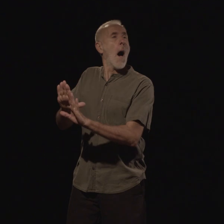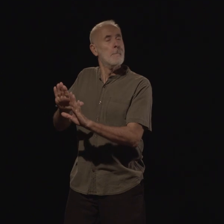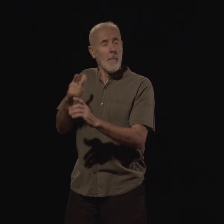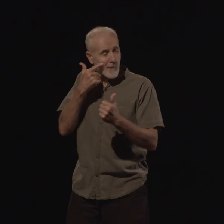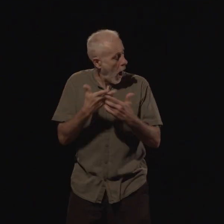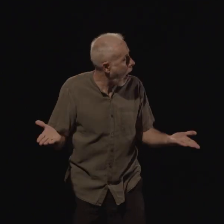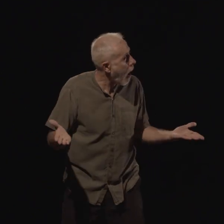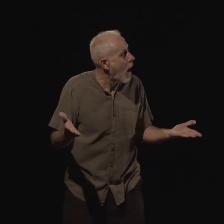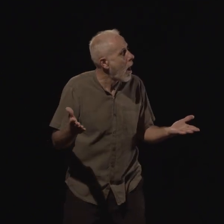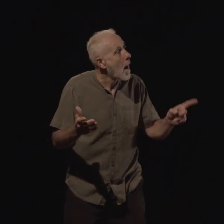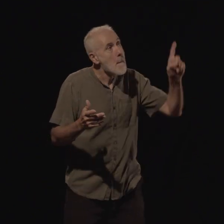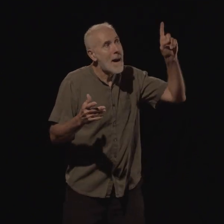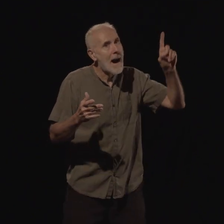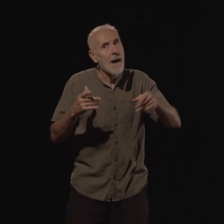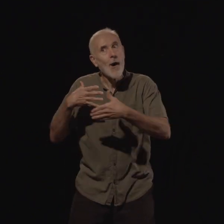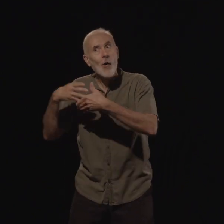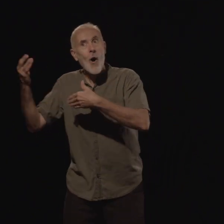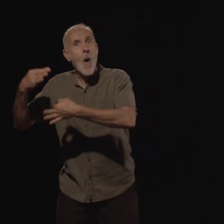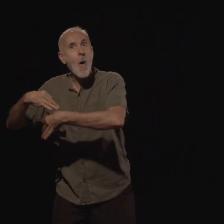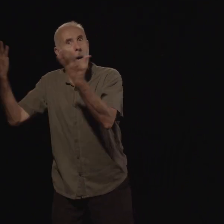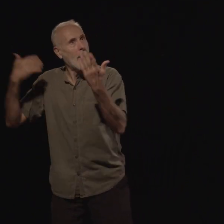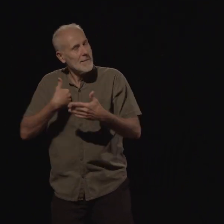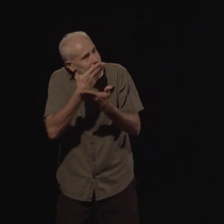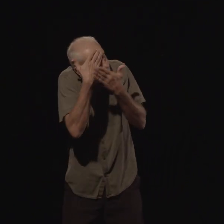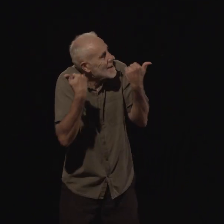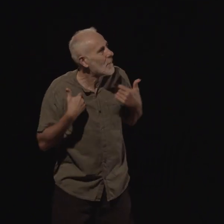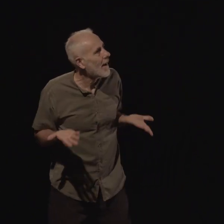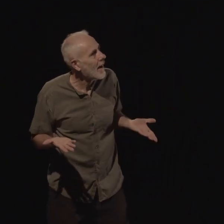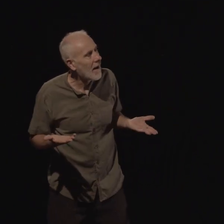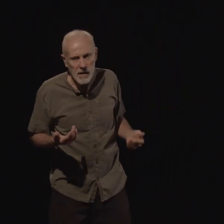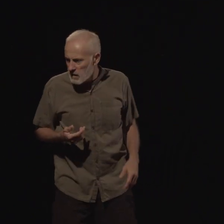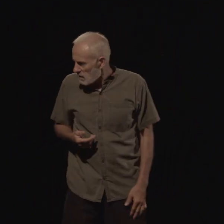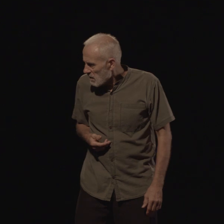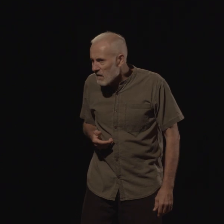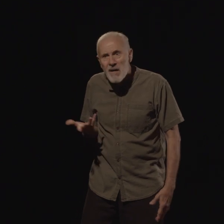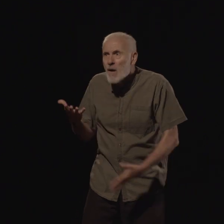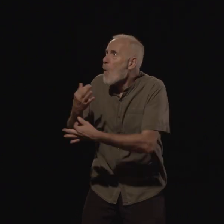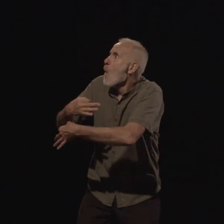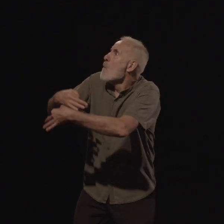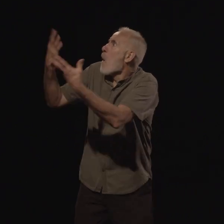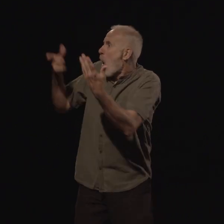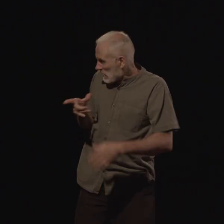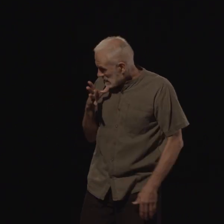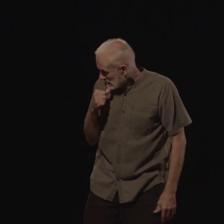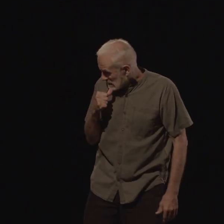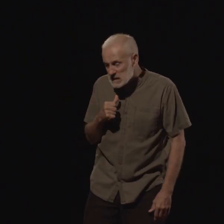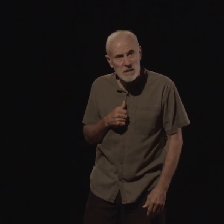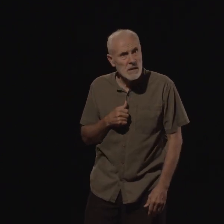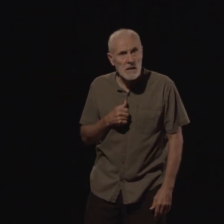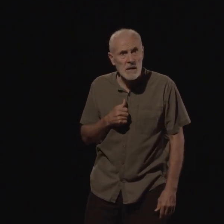je ne sais plus qu'il fait beau temps. « Qu'est-ce que tu as contre le beau temps ? dit la femme. « Le beau temps, ça rend